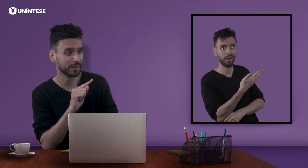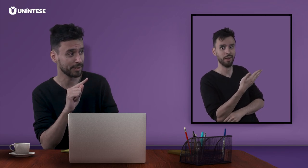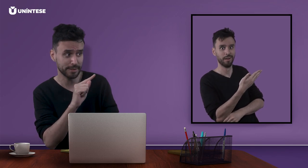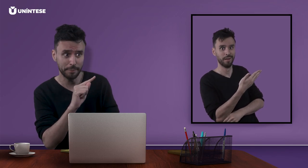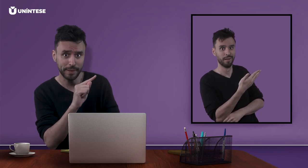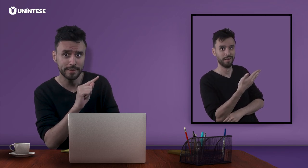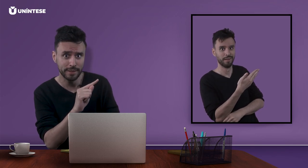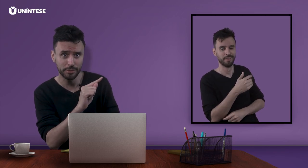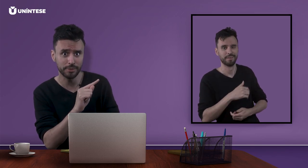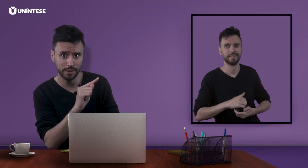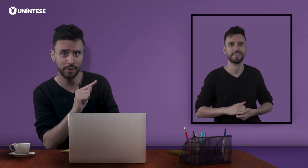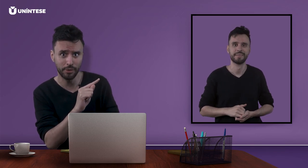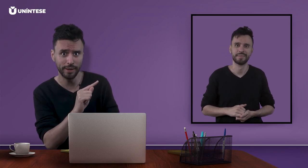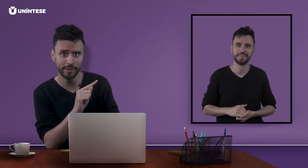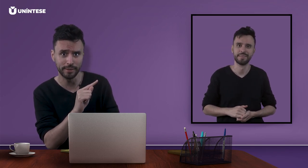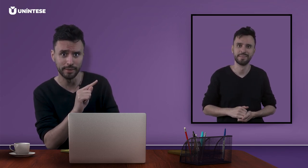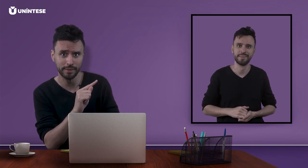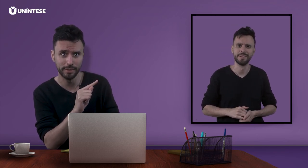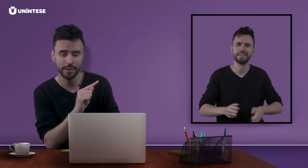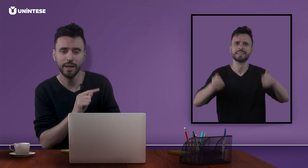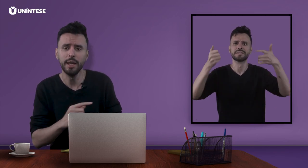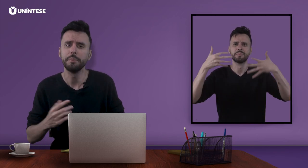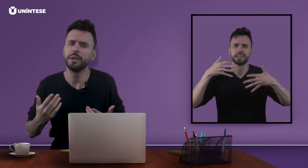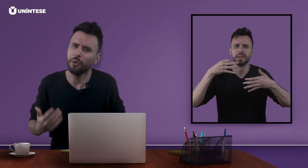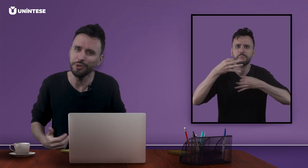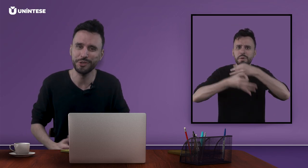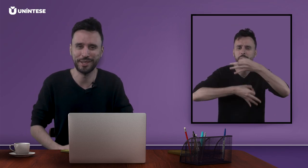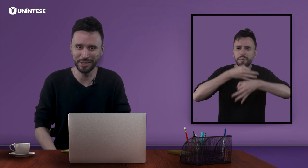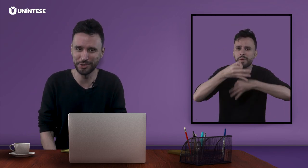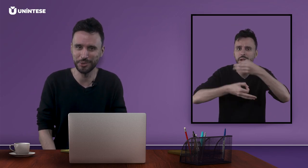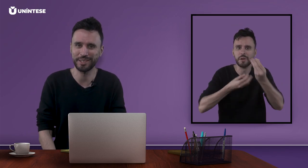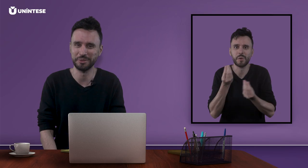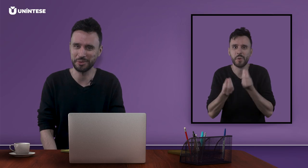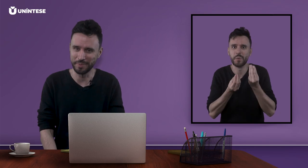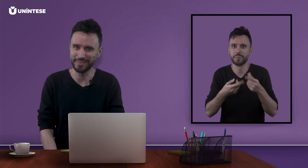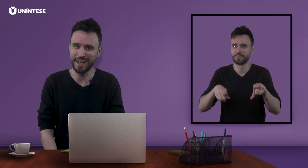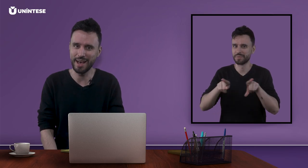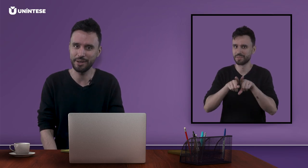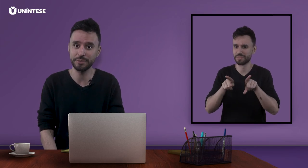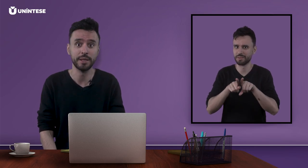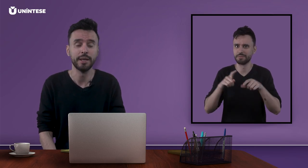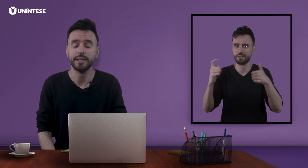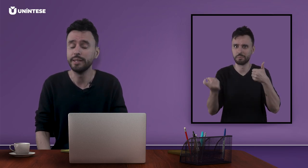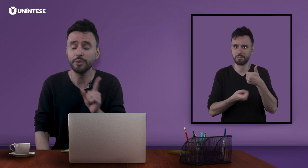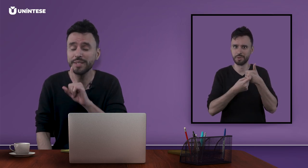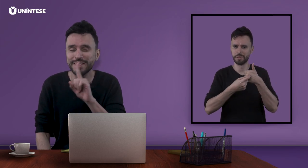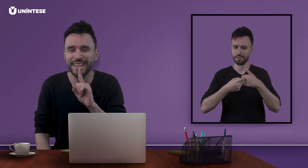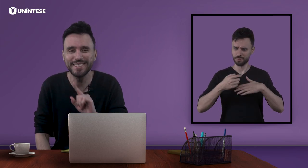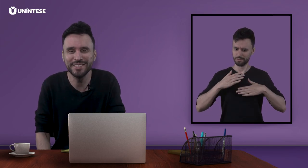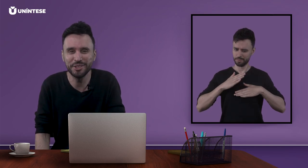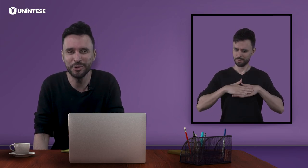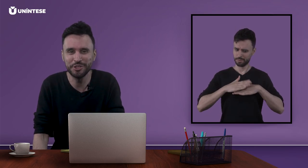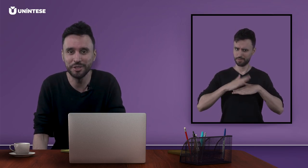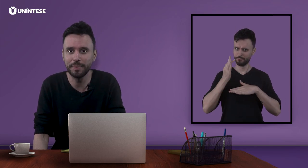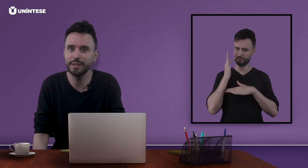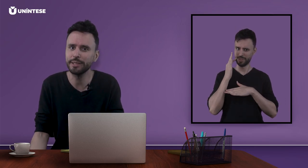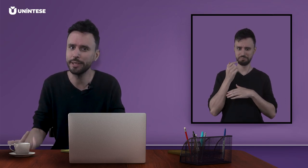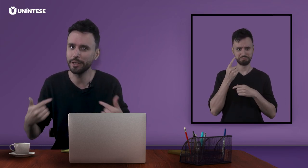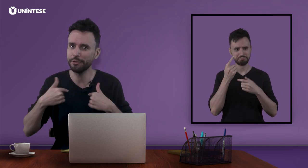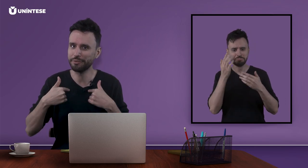Que está aparecendo agora aqui. Me conte o que achou aqui nos comentários. E não se esqueça de curtir para que eu